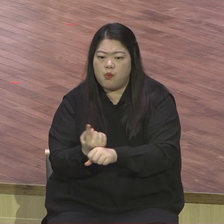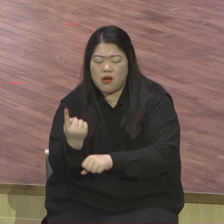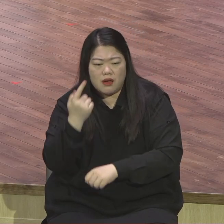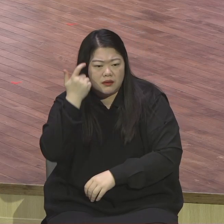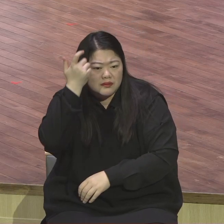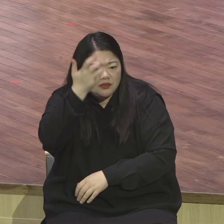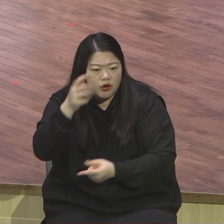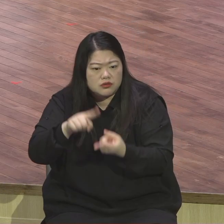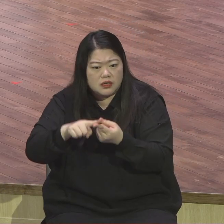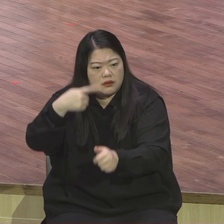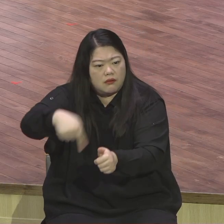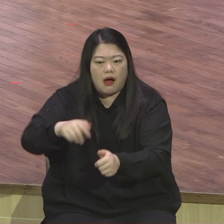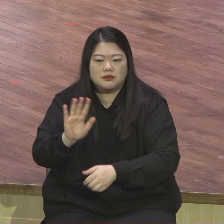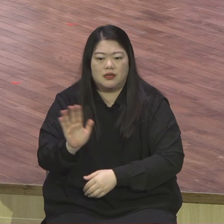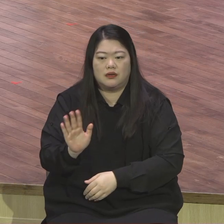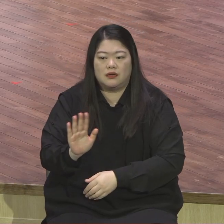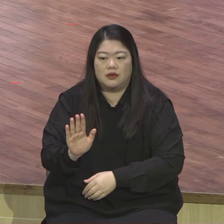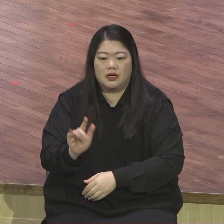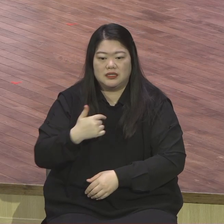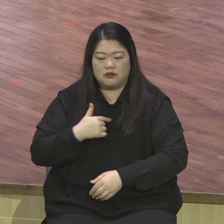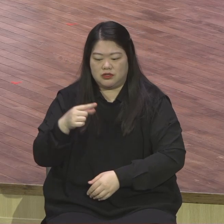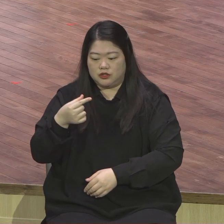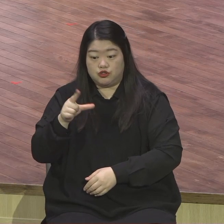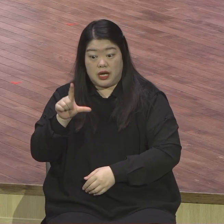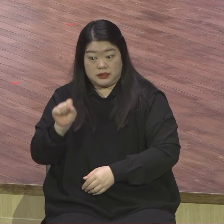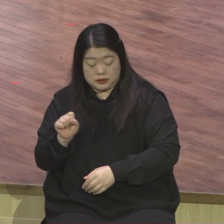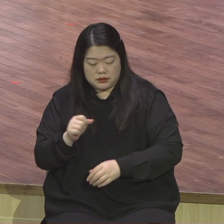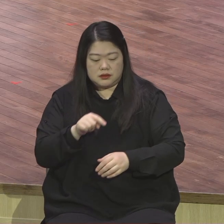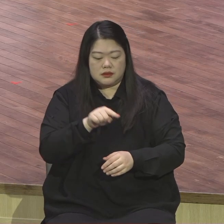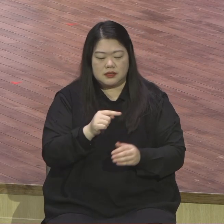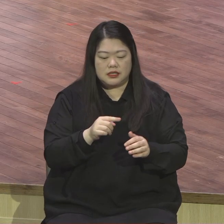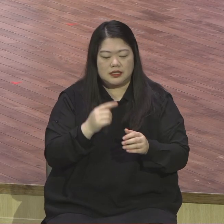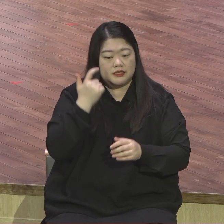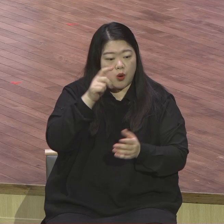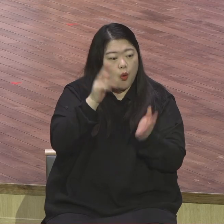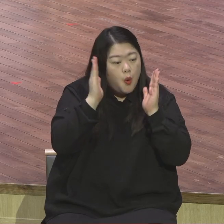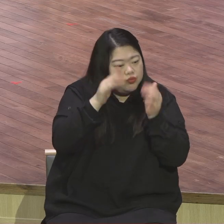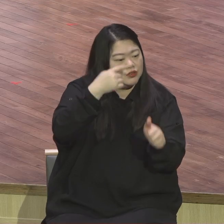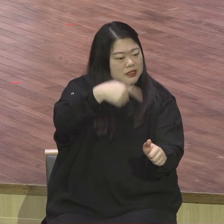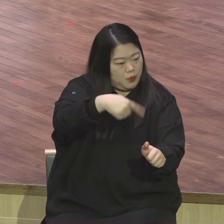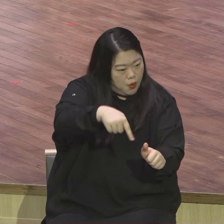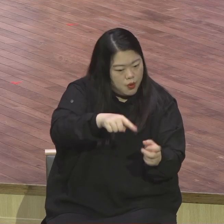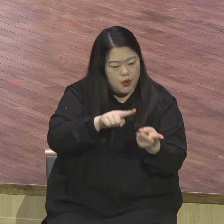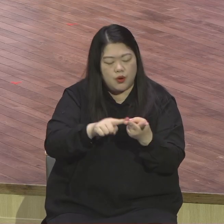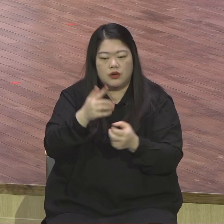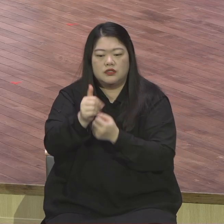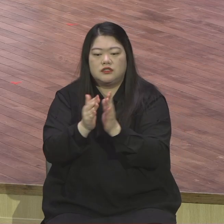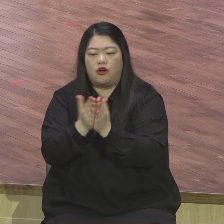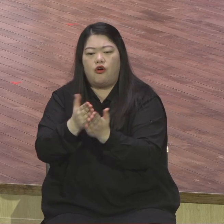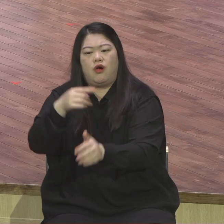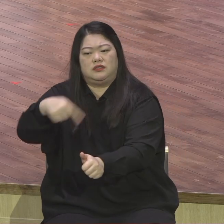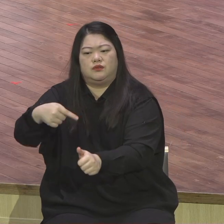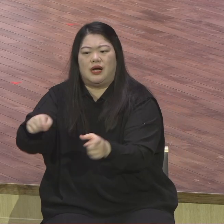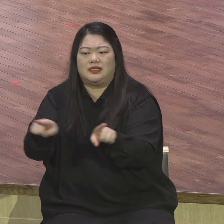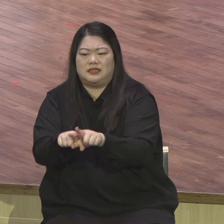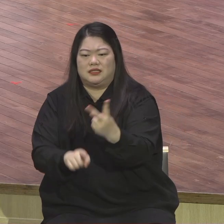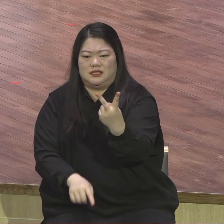상처들을 다 그렇게 치유를 해가지고 영성과 전문성을